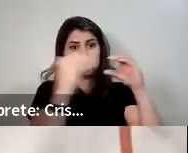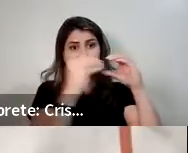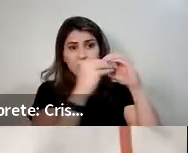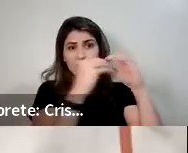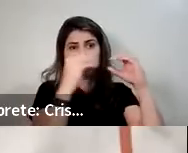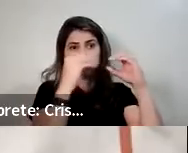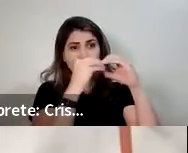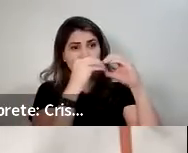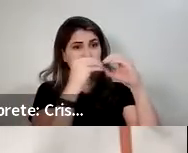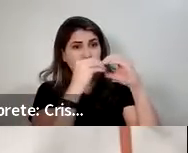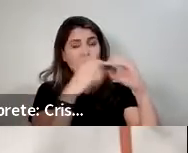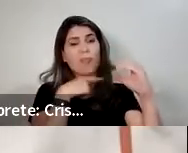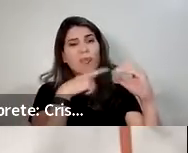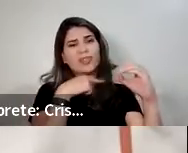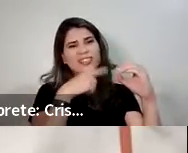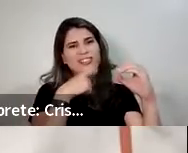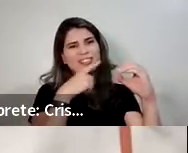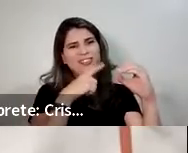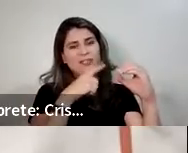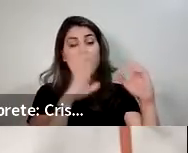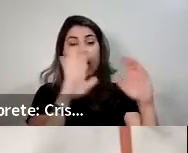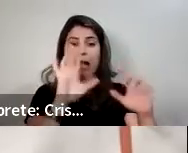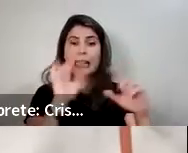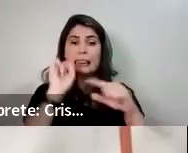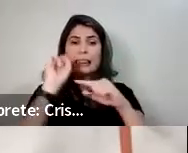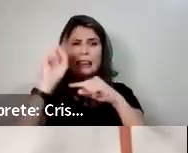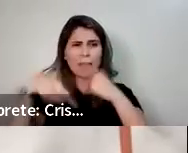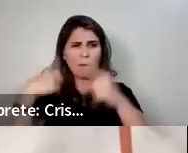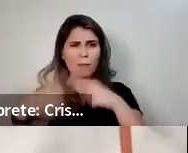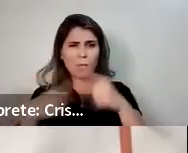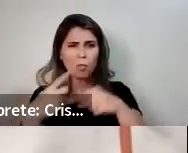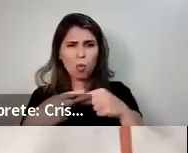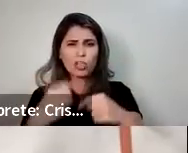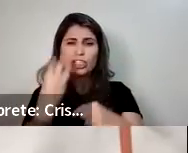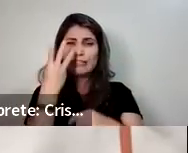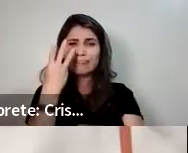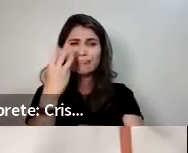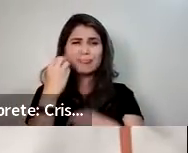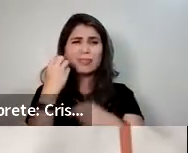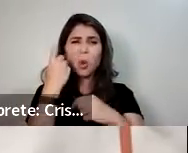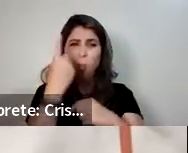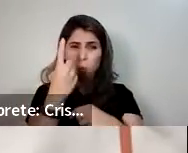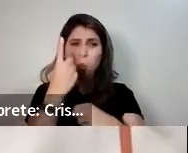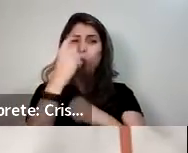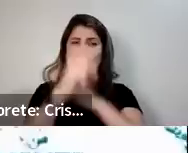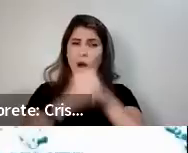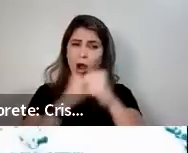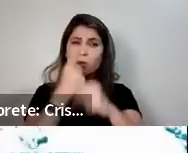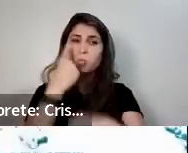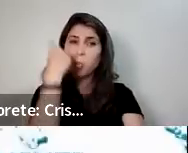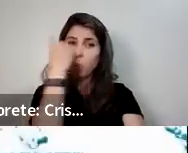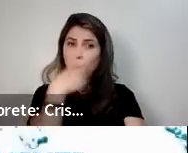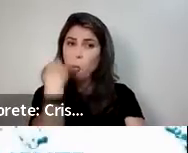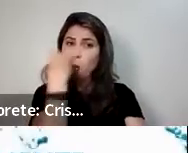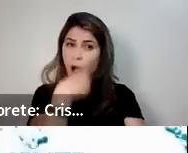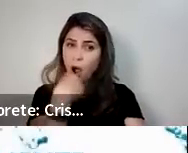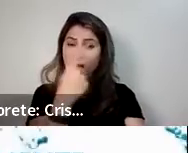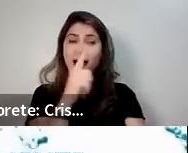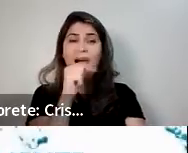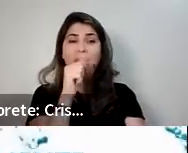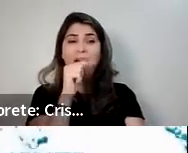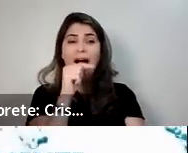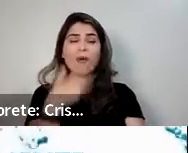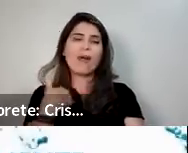de 20 minutos, já começou a melhorar. Depois de uma hora, 1,5. Uma água mais leve, mais